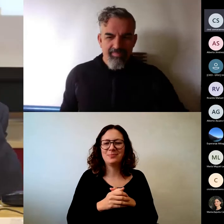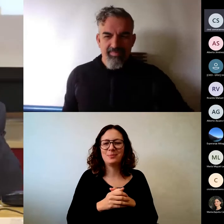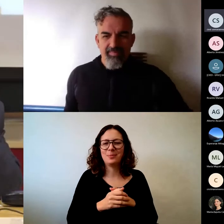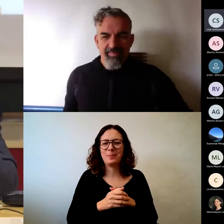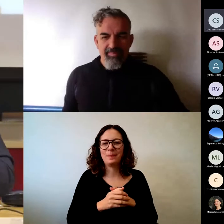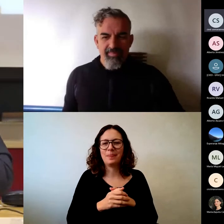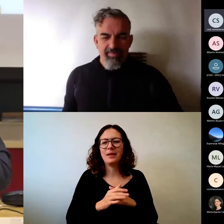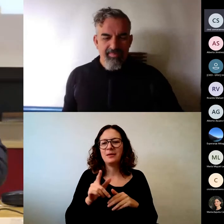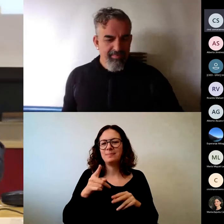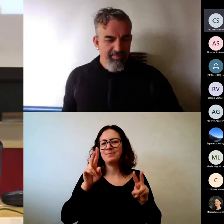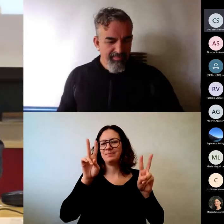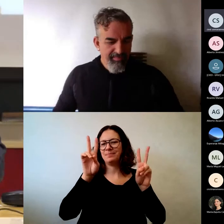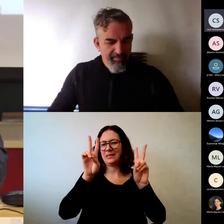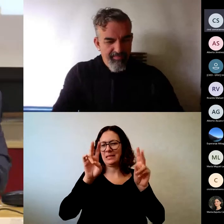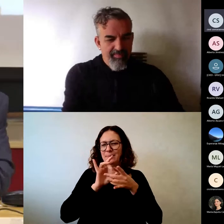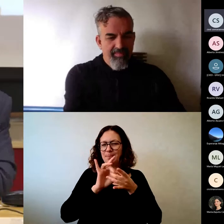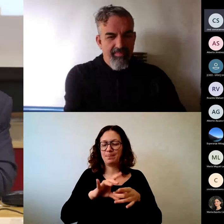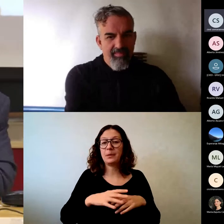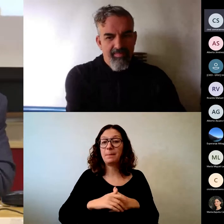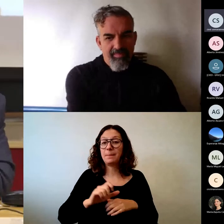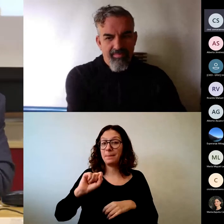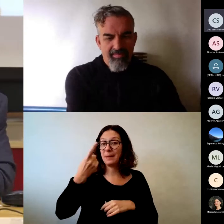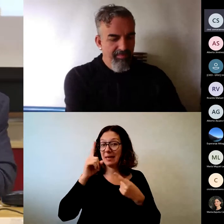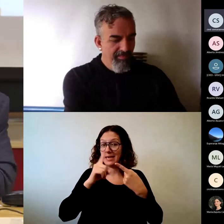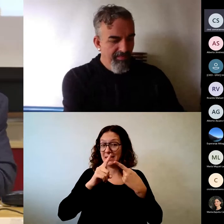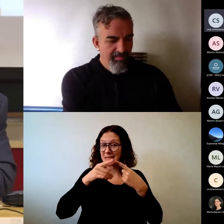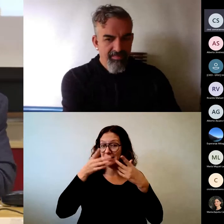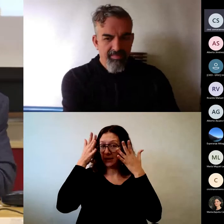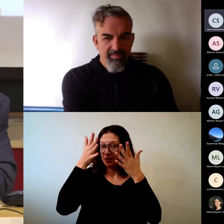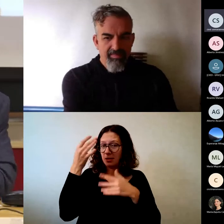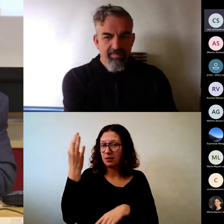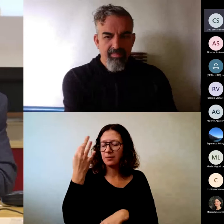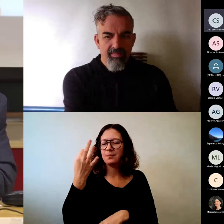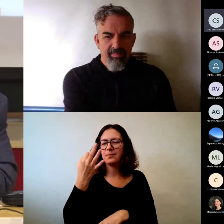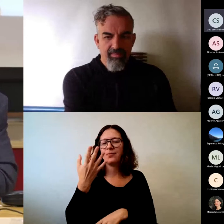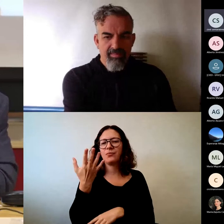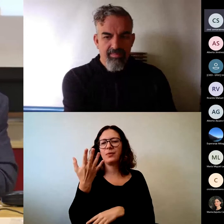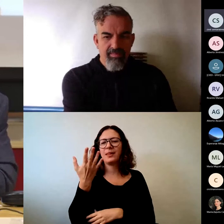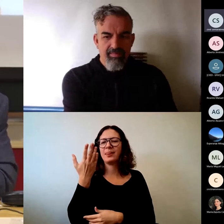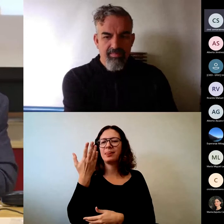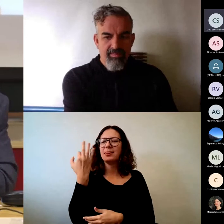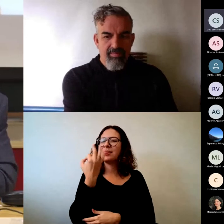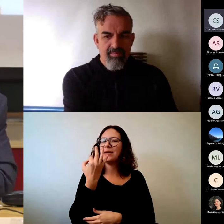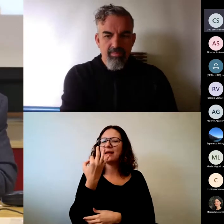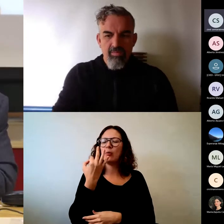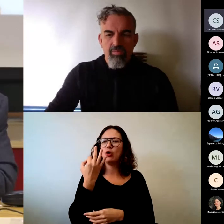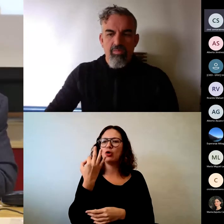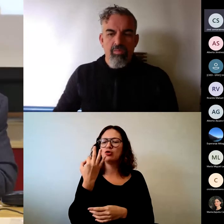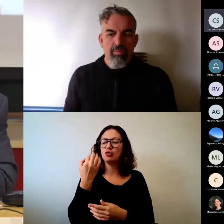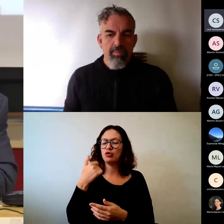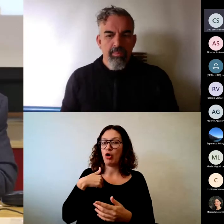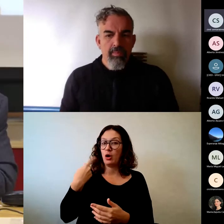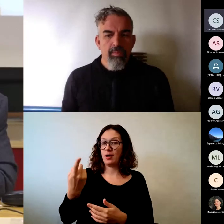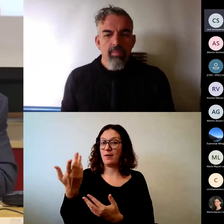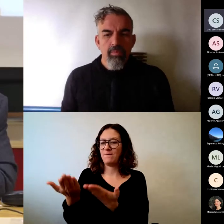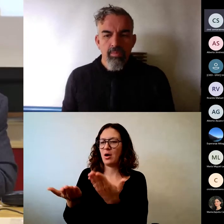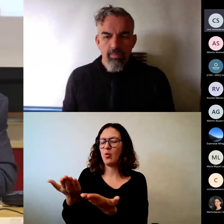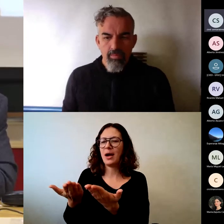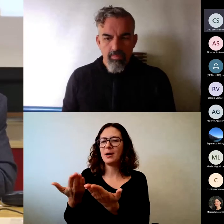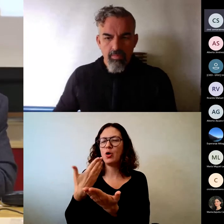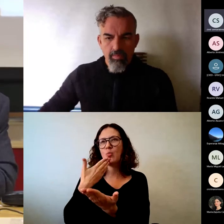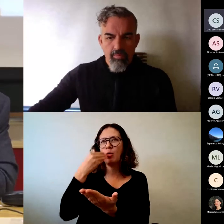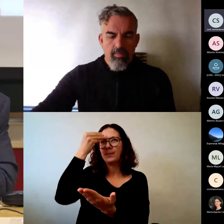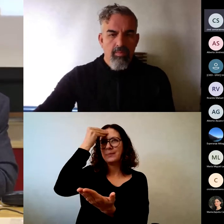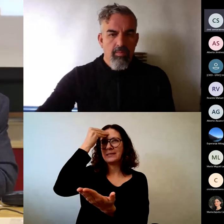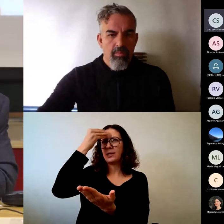sobre esto la primera es que deberíamos de evaluar como que quisiéramos que nos evaluasen a nosotros yo siempre